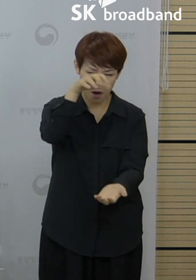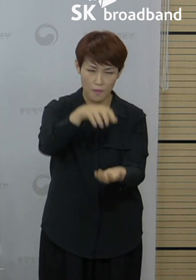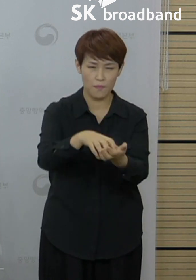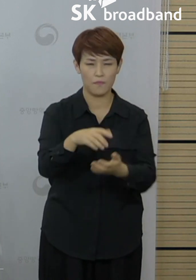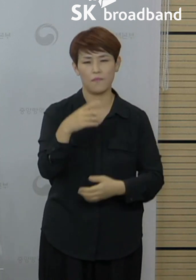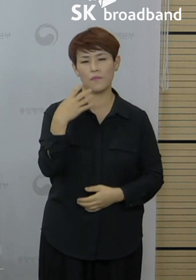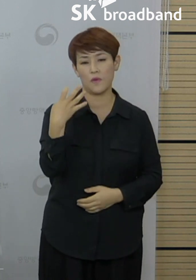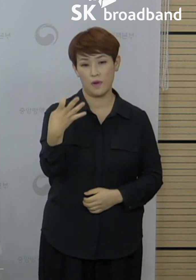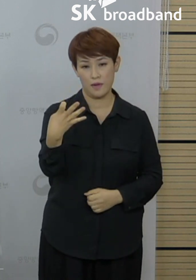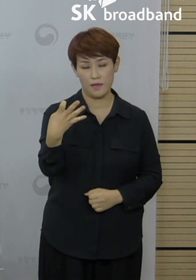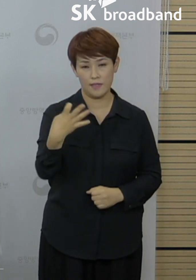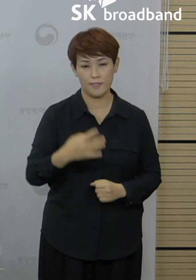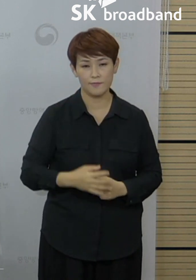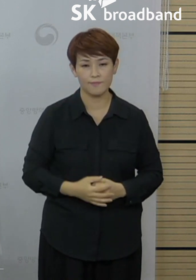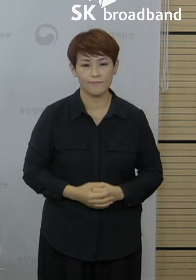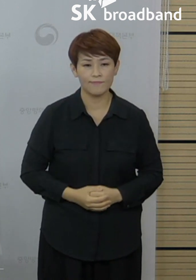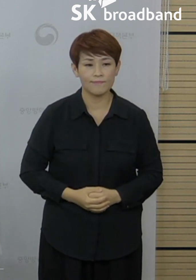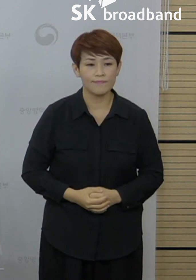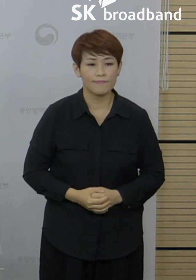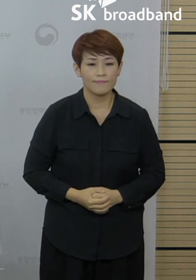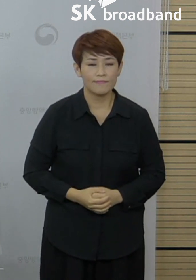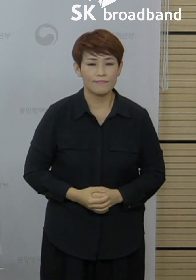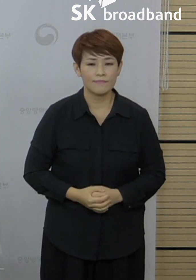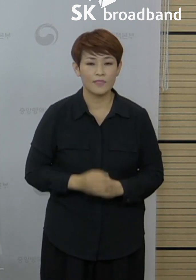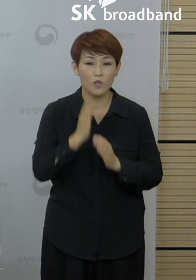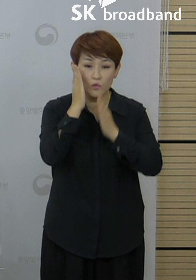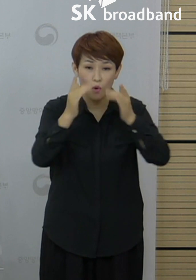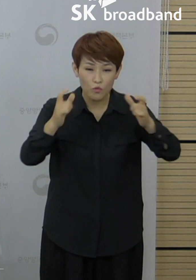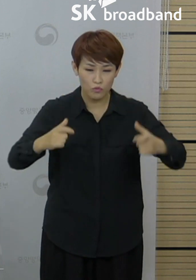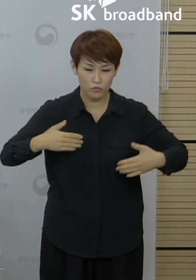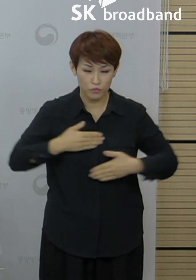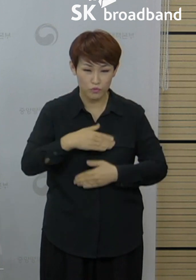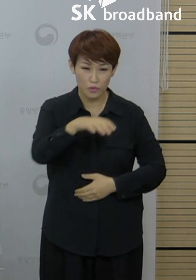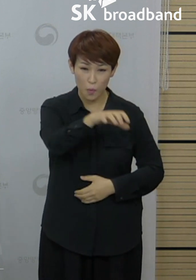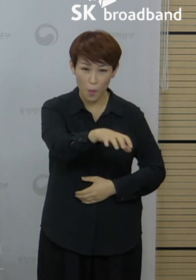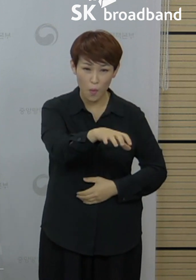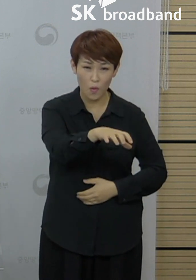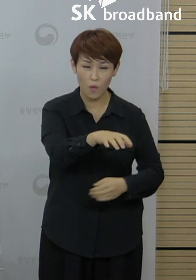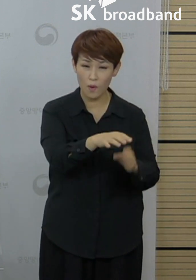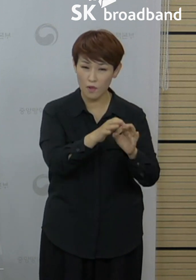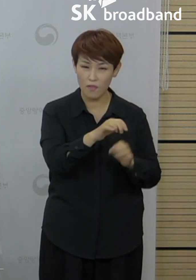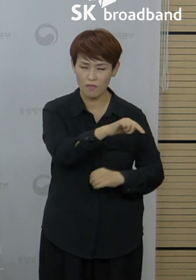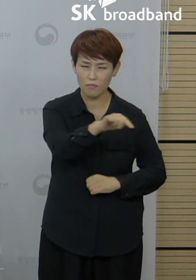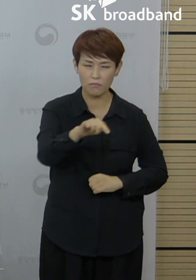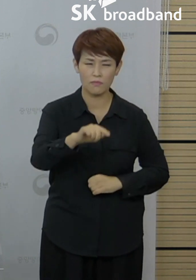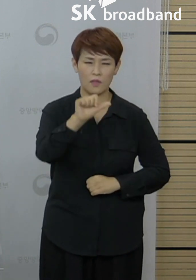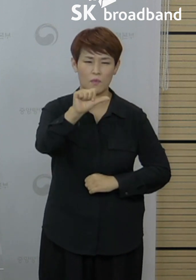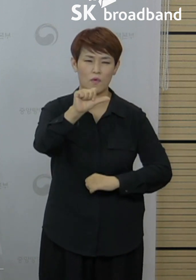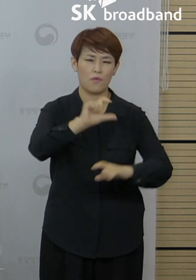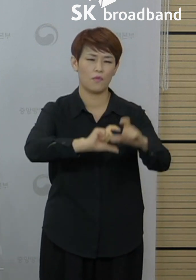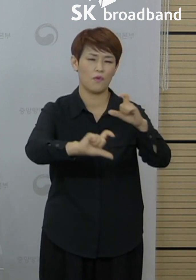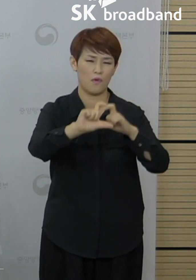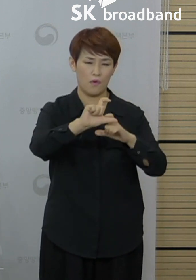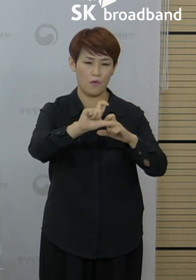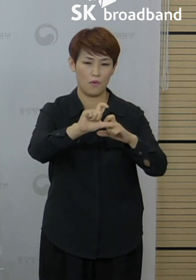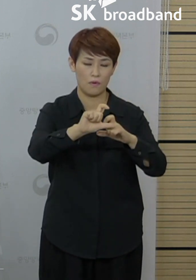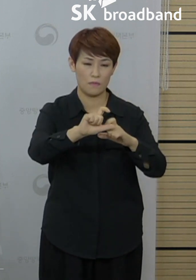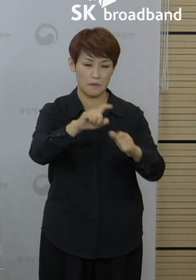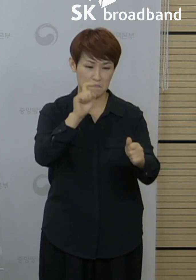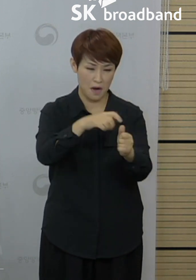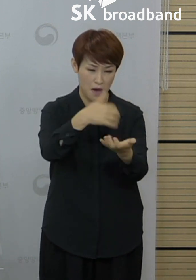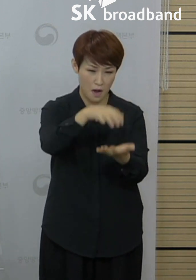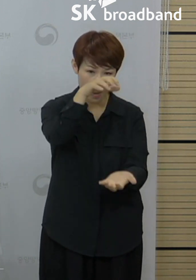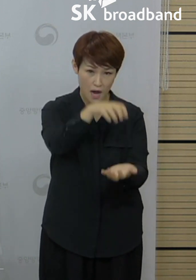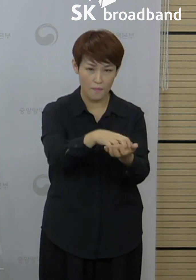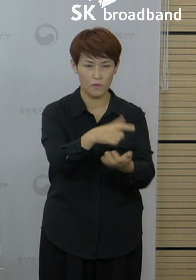14명입니다. 서울 서초구 사우나와 관련해서 5명이 추가되어 누적 확진자는 총